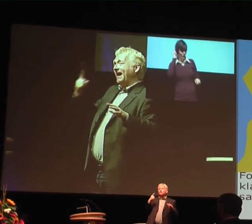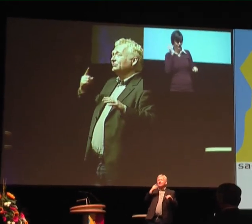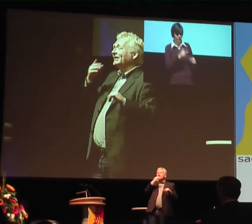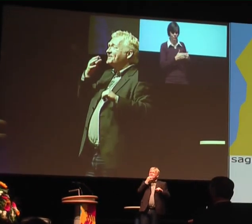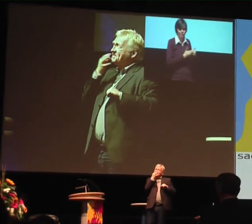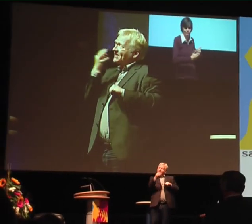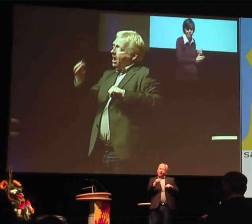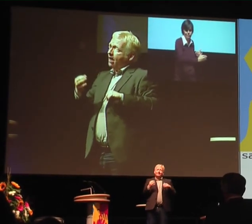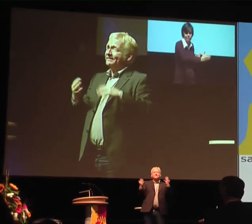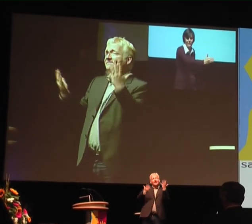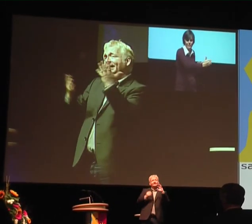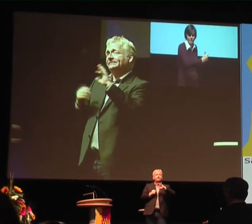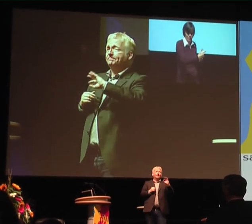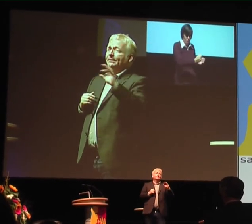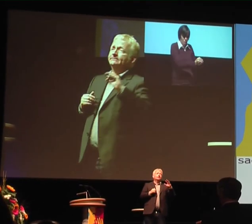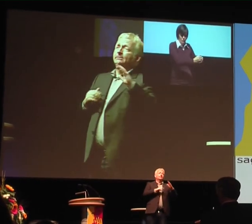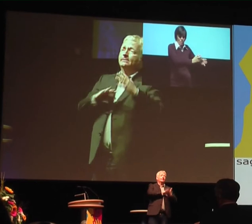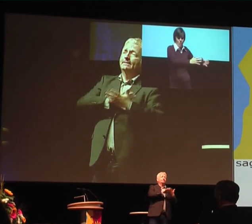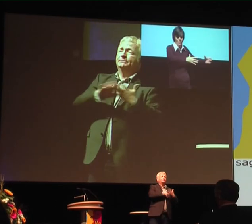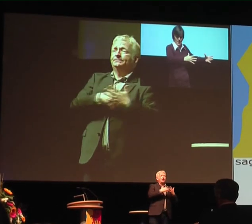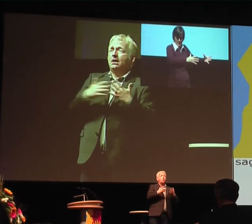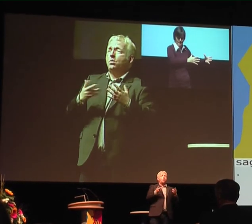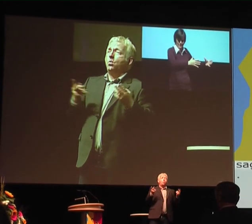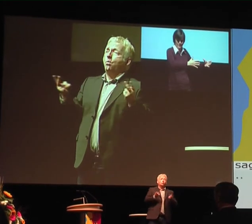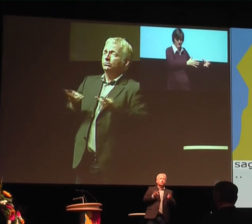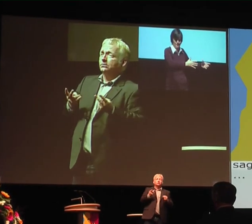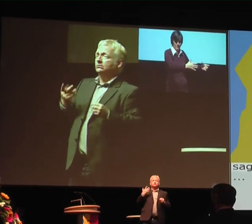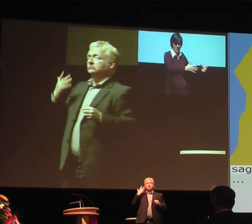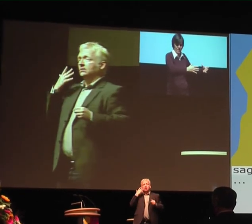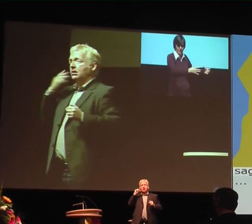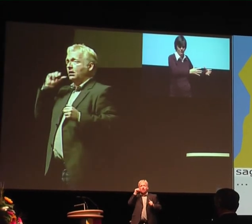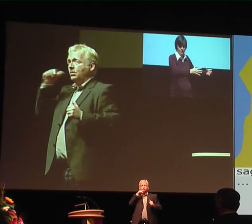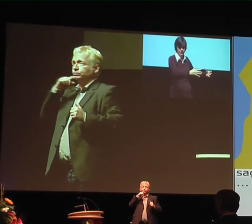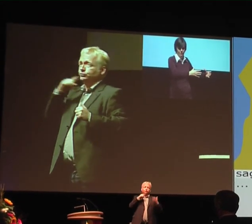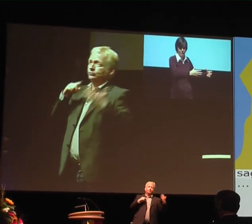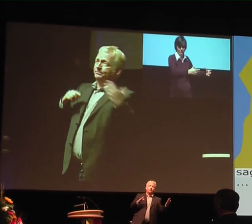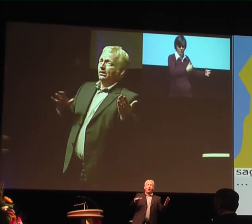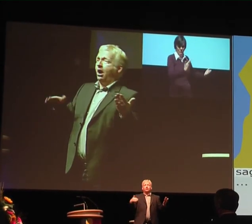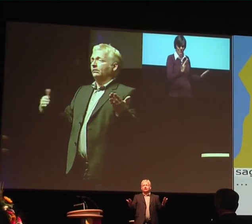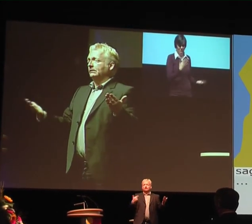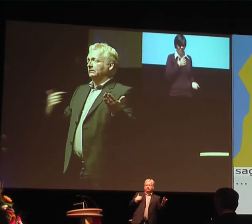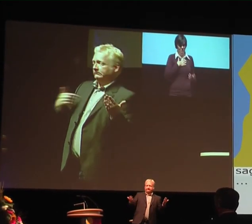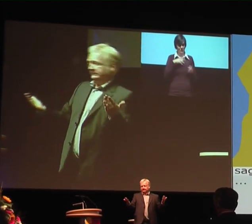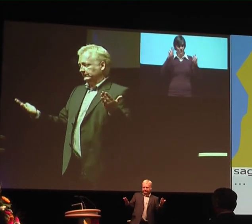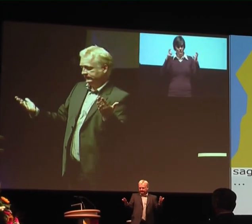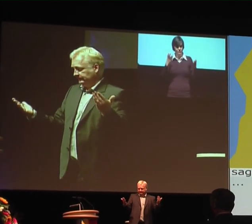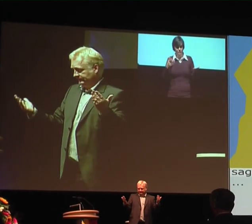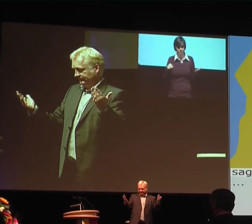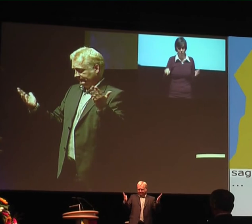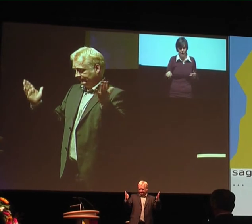Und meine Meinung dazu ist, man muss wirklich, wir sind im Moment noch so befangen in dieser Debatte,